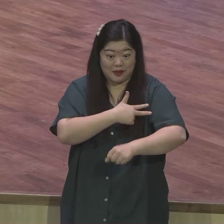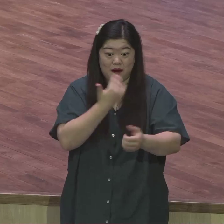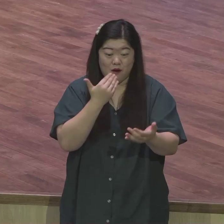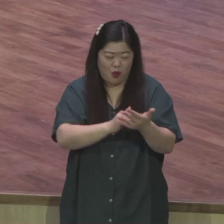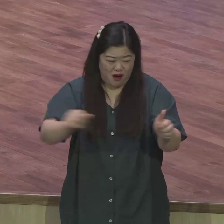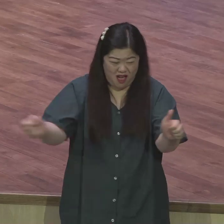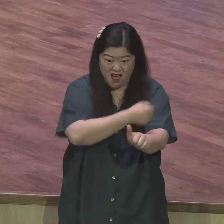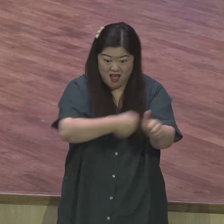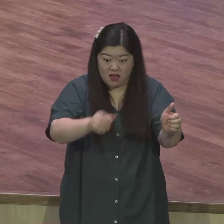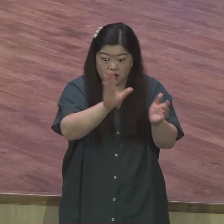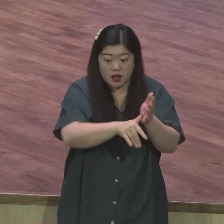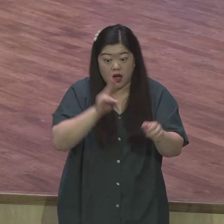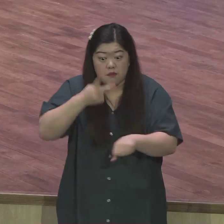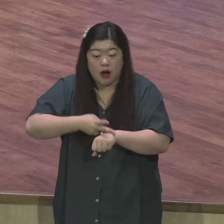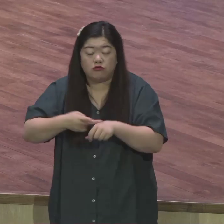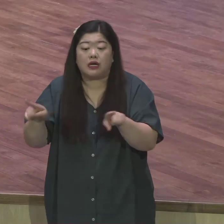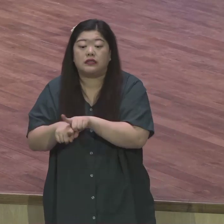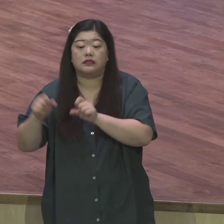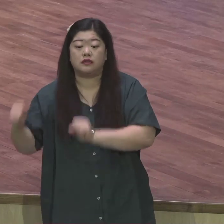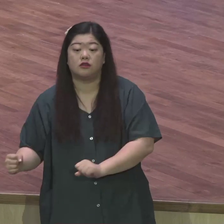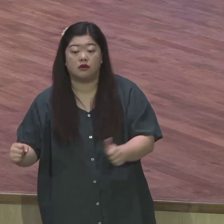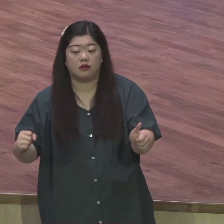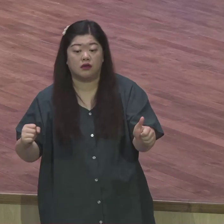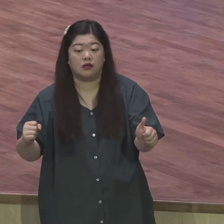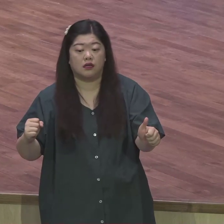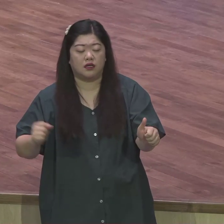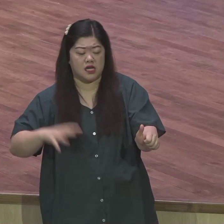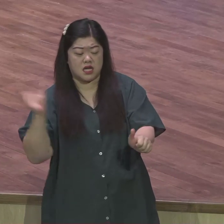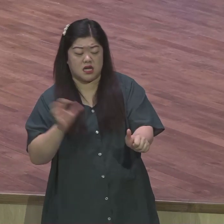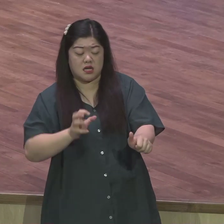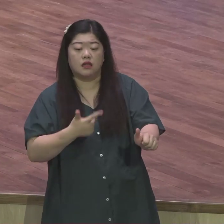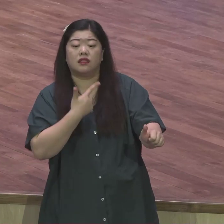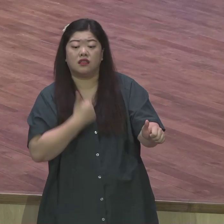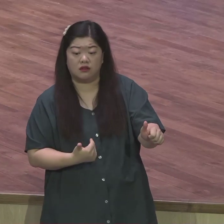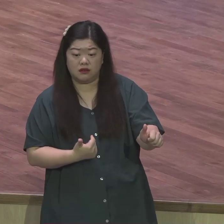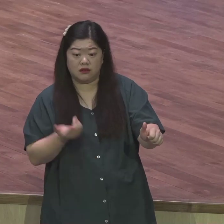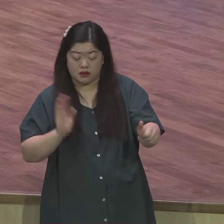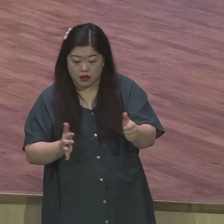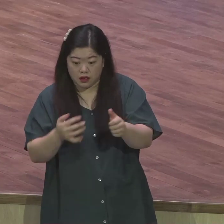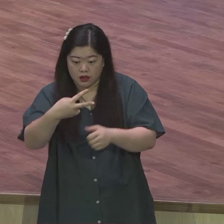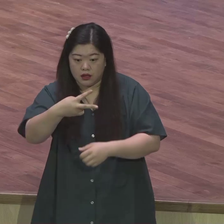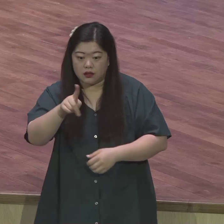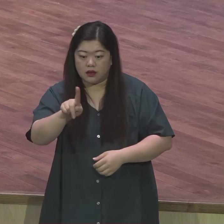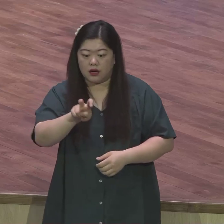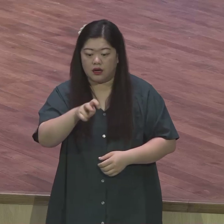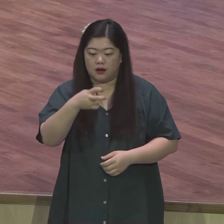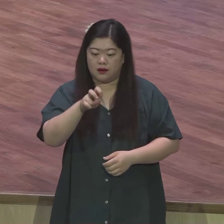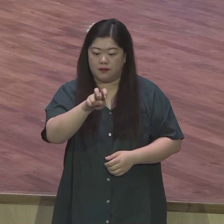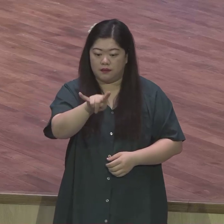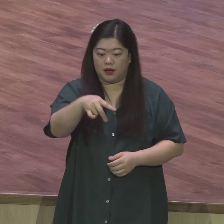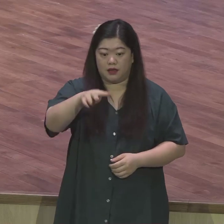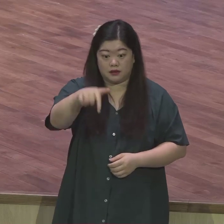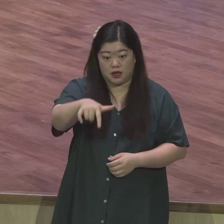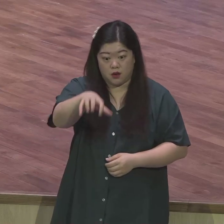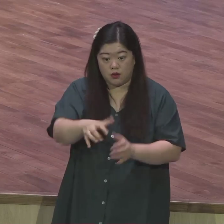무슨 짓을 하는지 알지 못하나이다 이렇게요 구원의 확신이 있고 영적인 사람은요 사람과의 관계 속에서